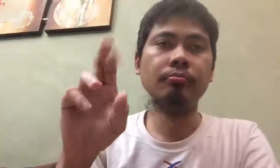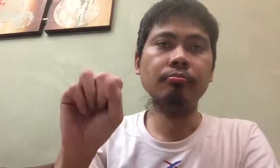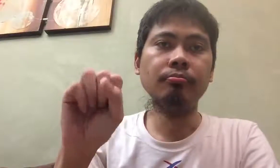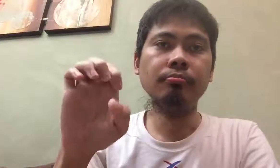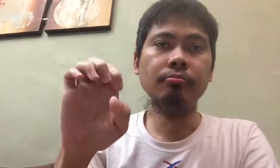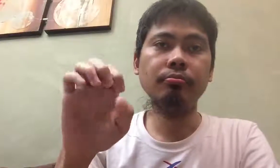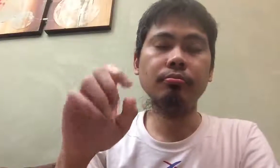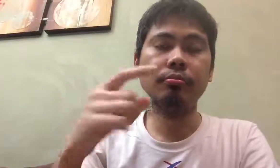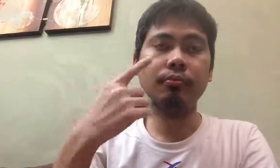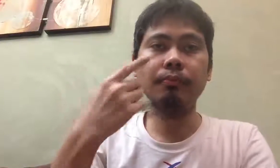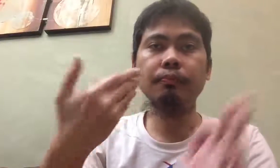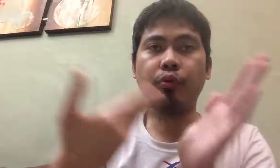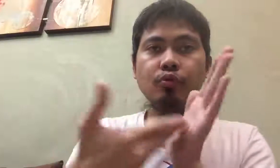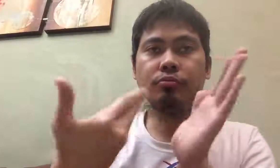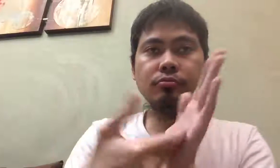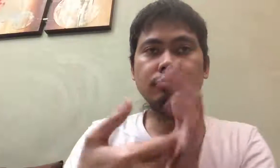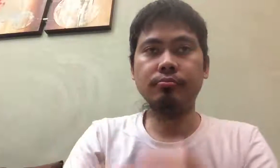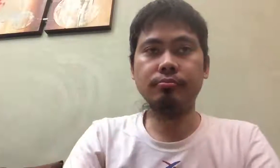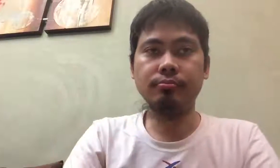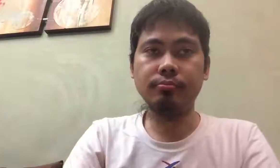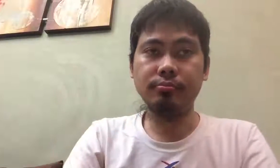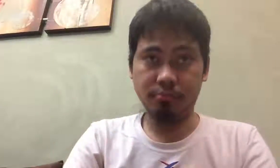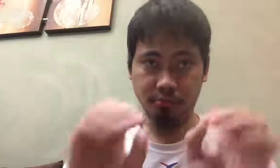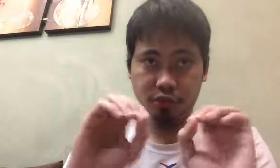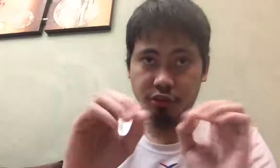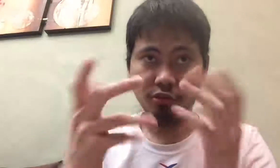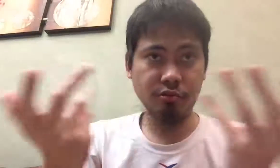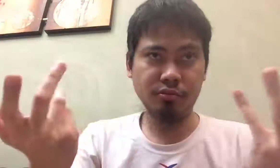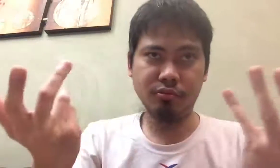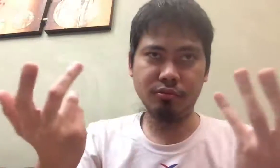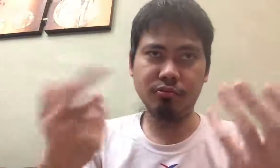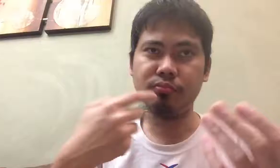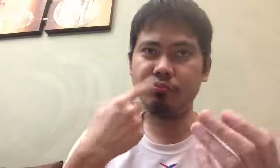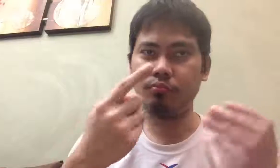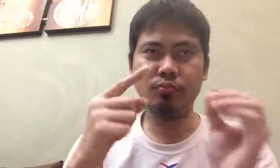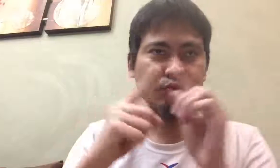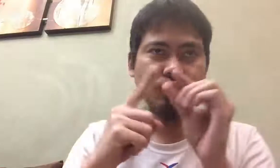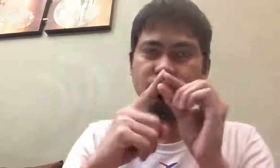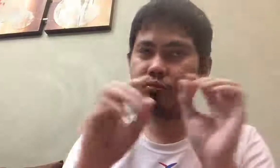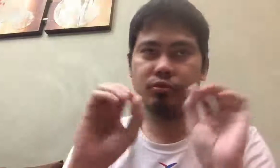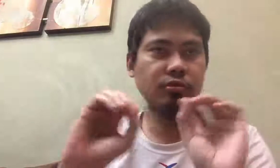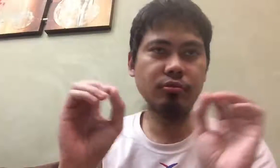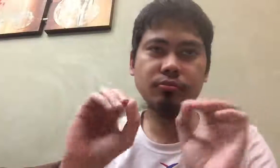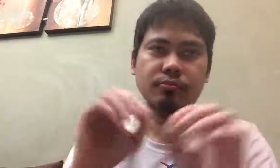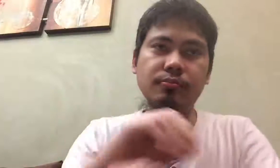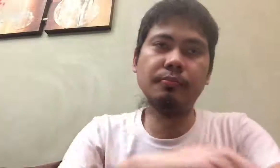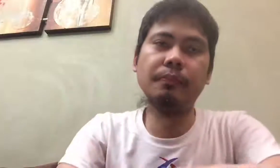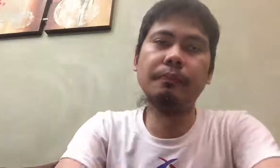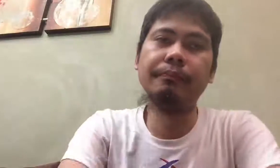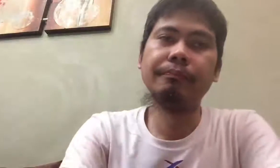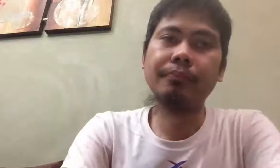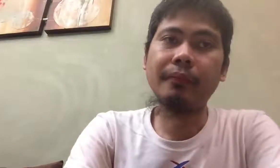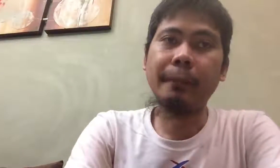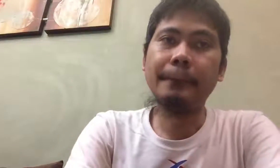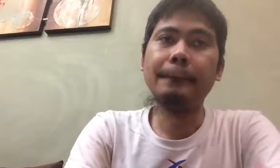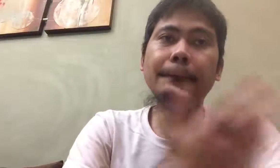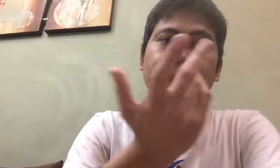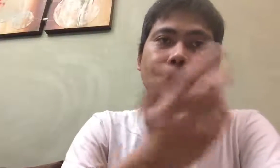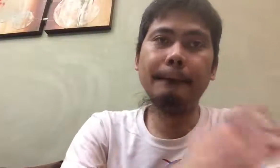dahil may dalanghana kahit na may likaran. Hinding, pupuskado ang lisensya at sasampahan pa